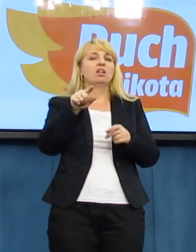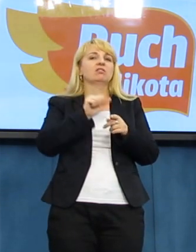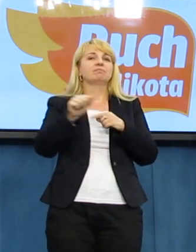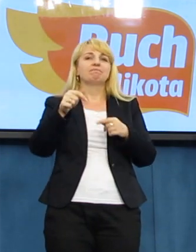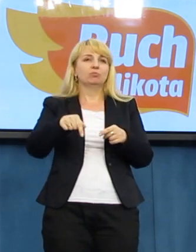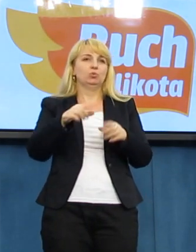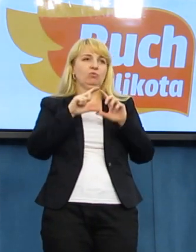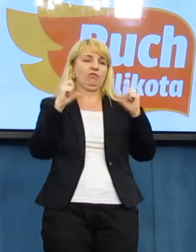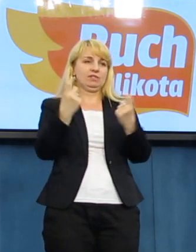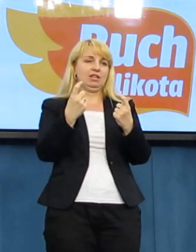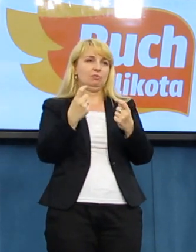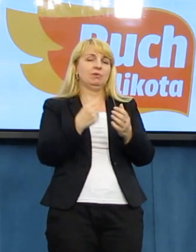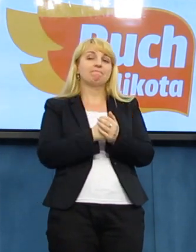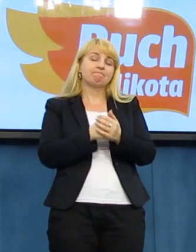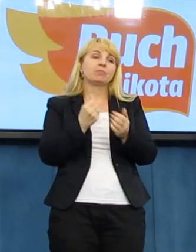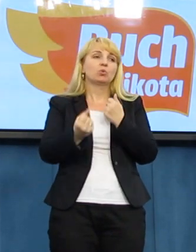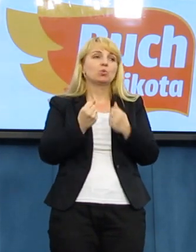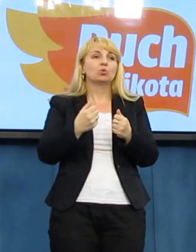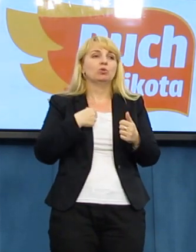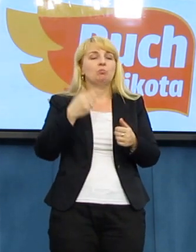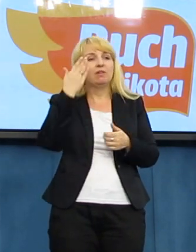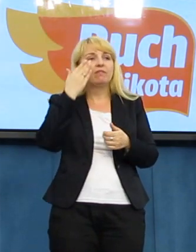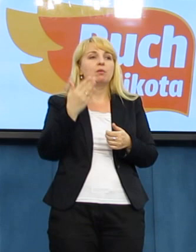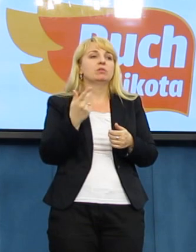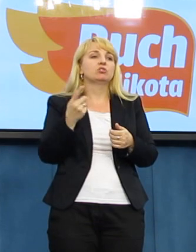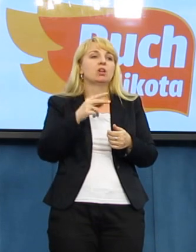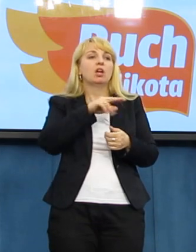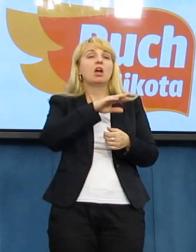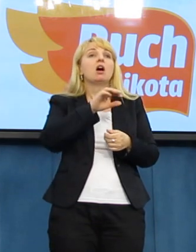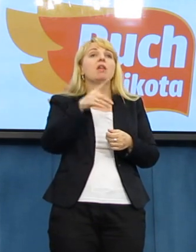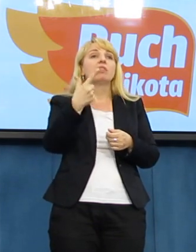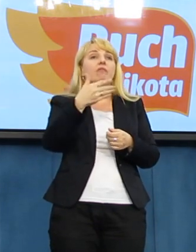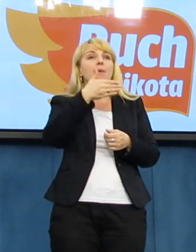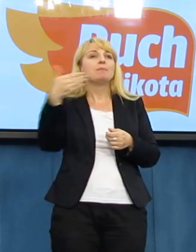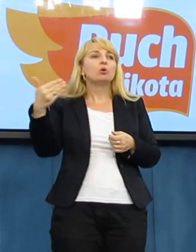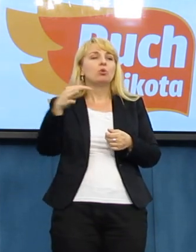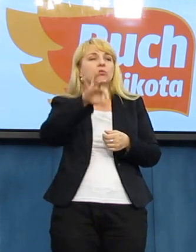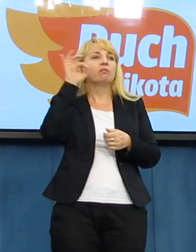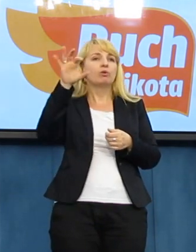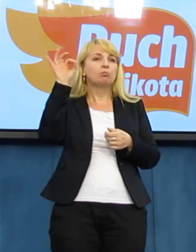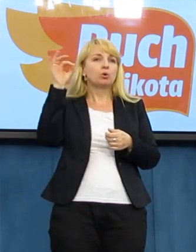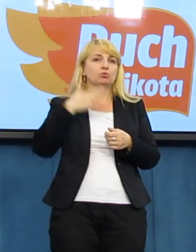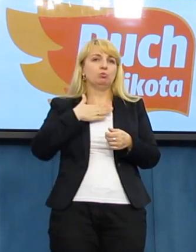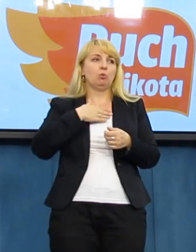wyborców ruchu Palikota. Myślę, że oni go odpowiednio ocenią w związku z tą wypowiedzią.